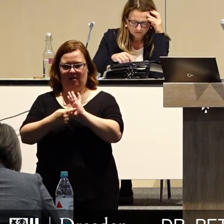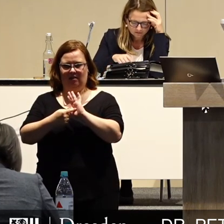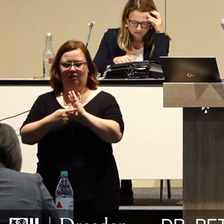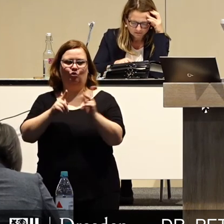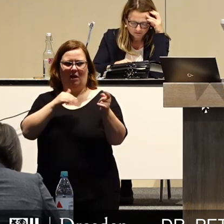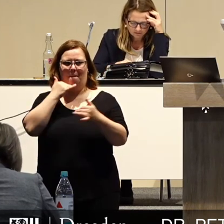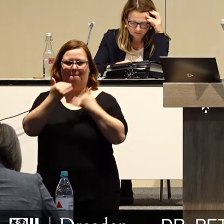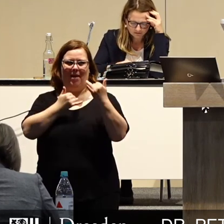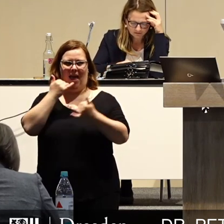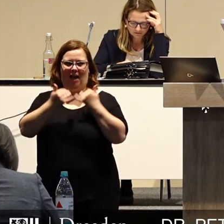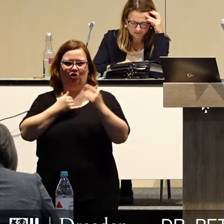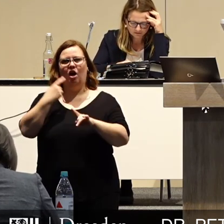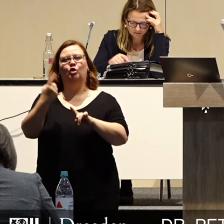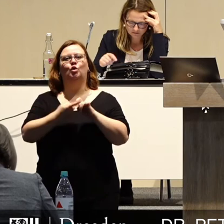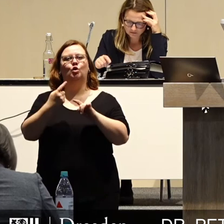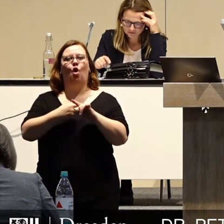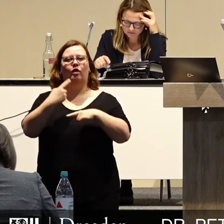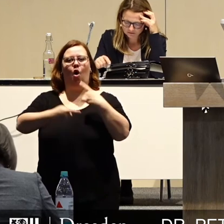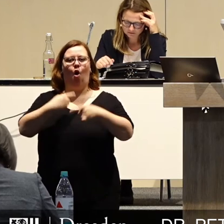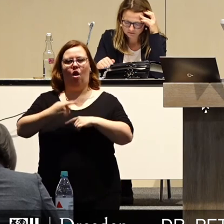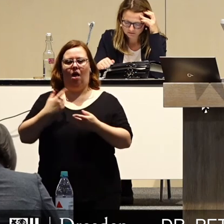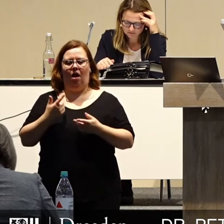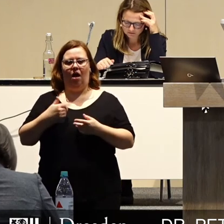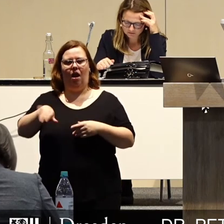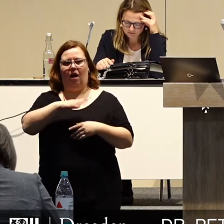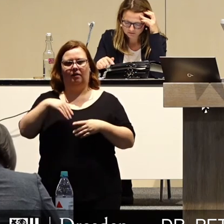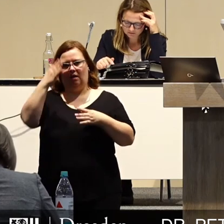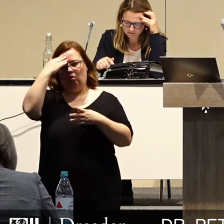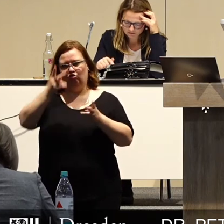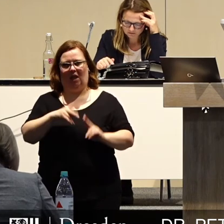Märchen von der Sonderrolle der Landeshauptstadt Dresden.